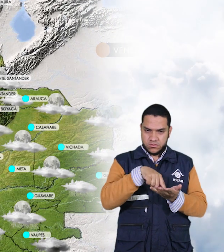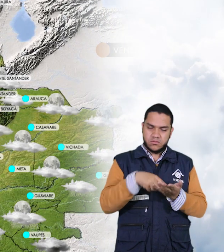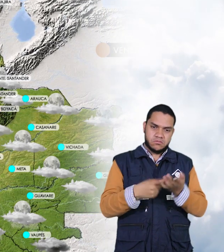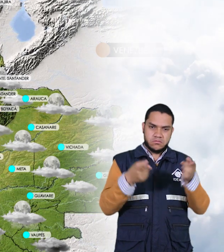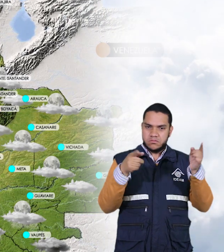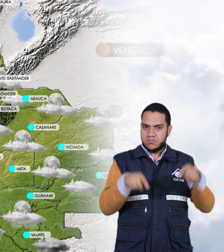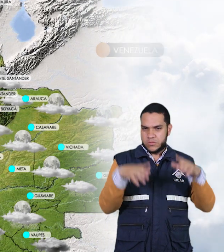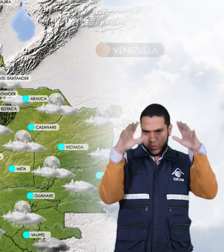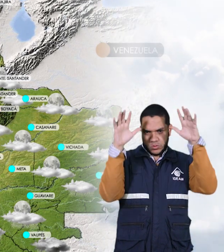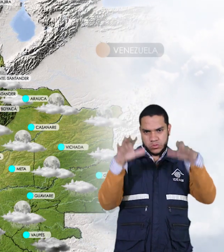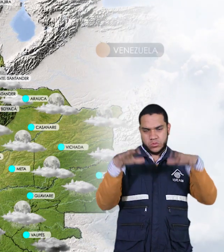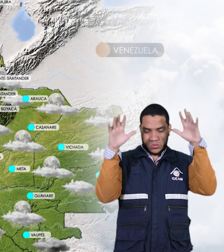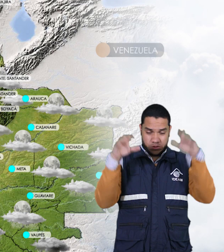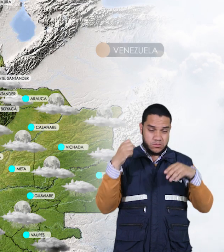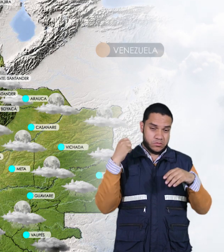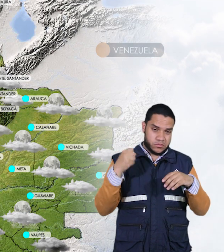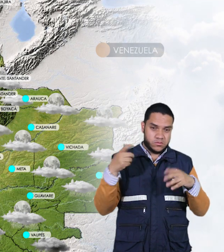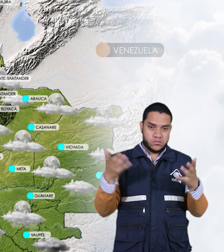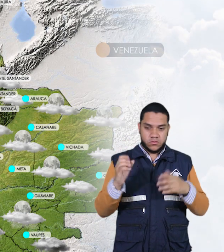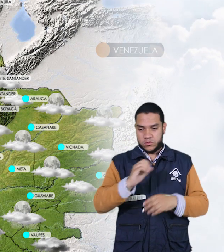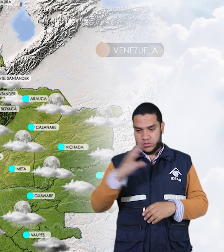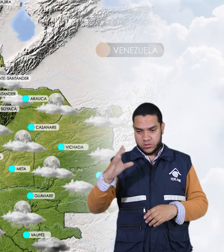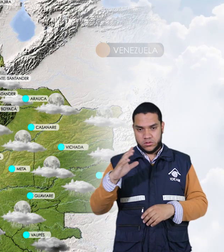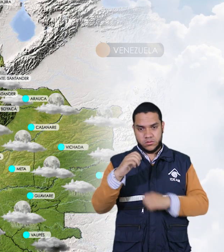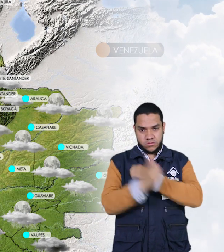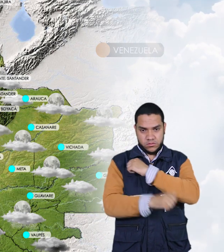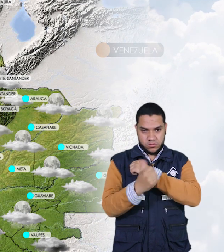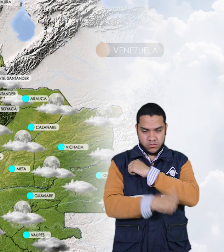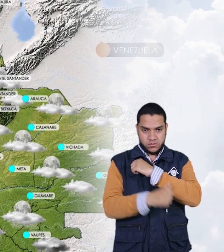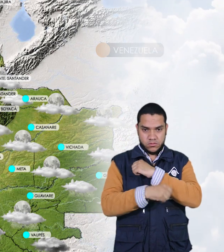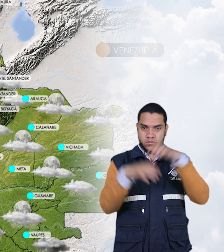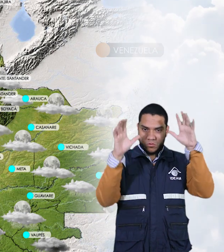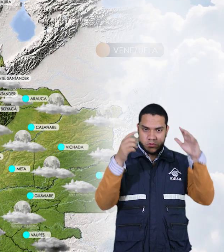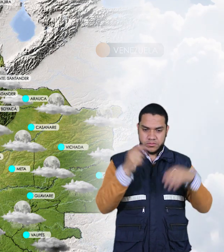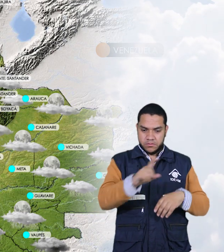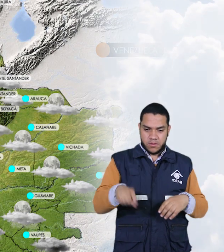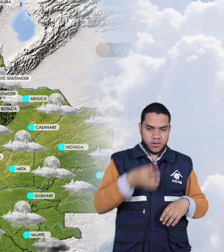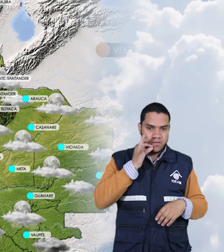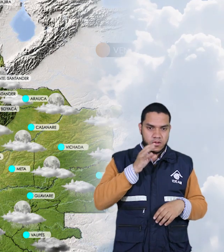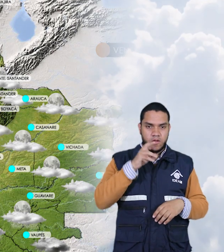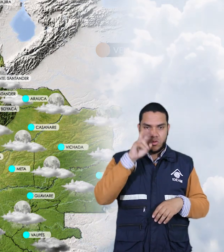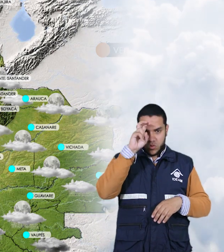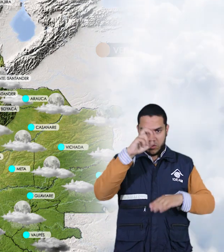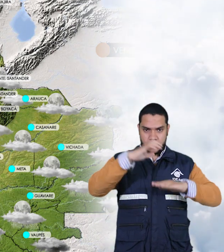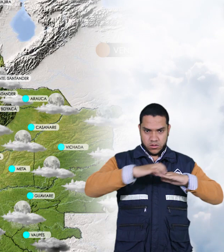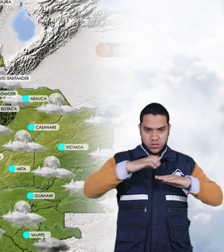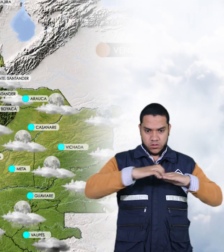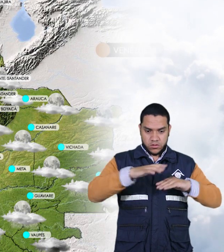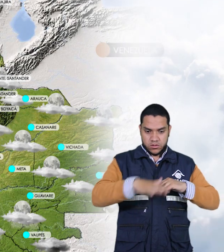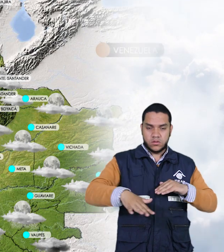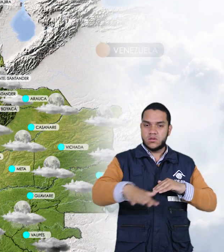intensas sobre el occidente del departamento de Boyacá, lluvias de carácter ligero sobre el eje cafetero norte de Tolima y sobre algunos